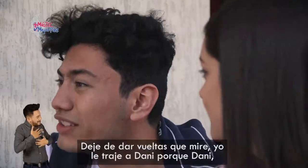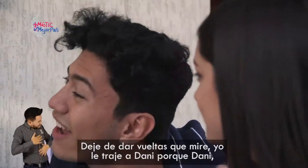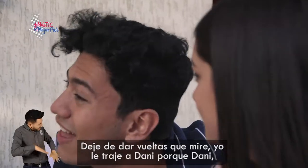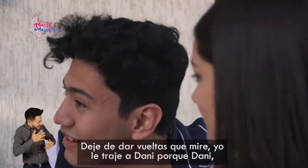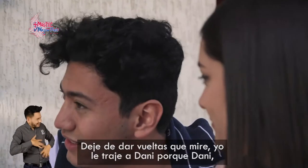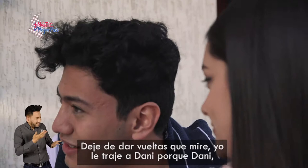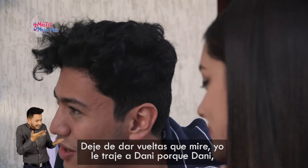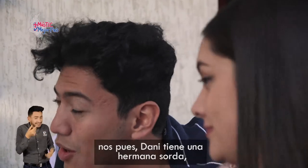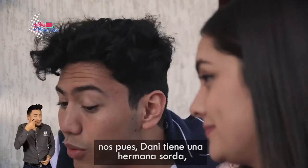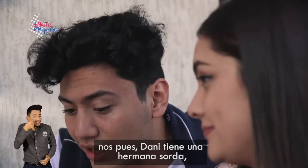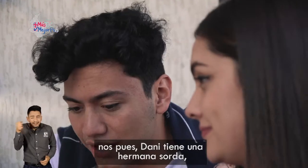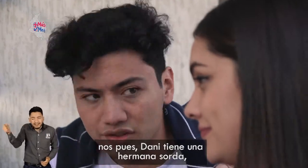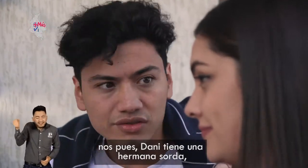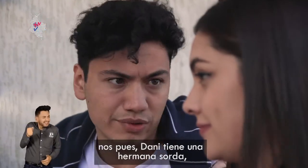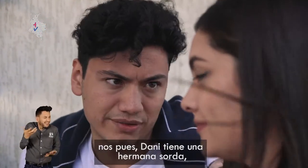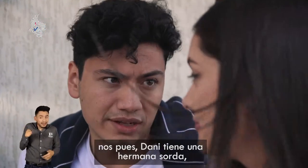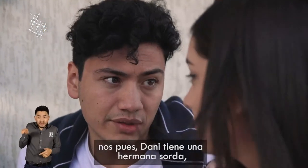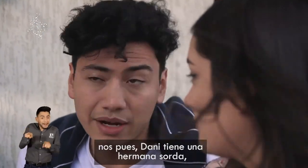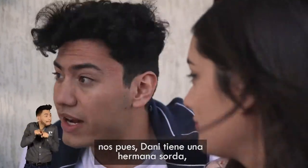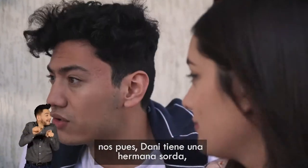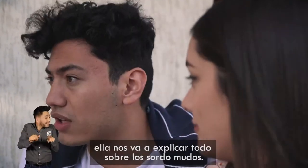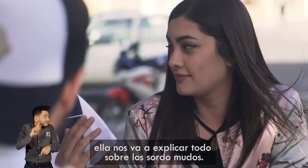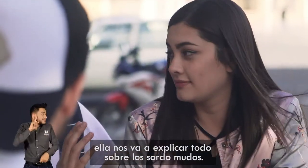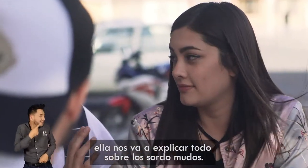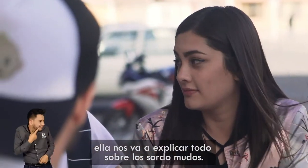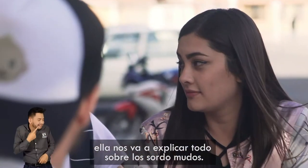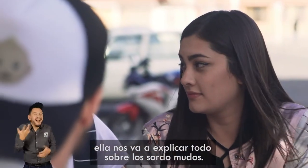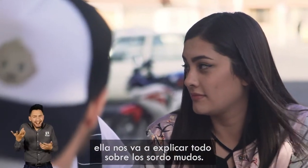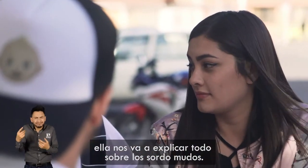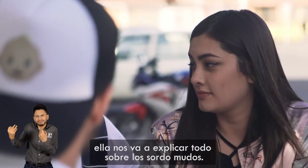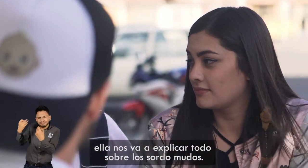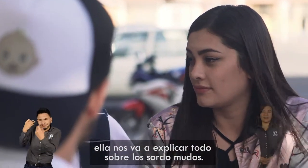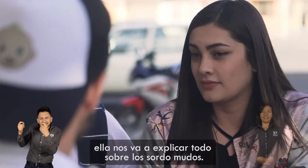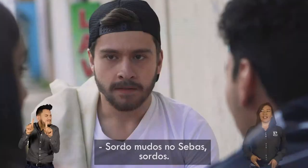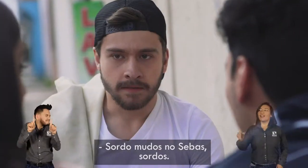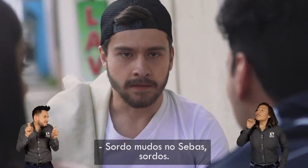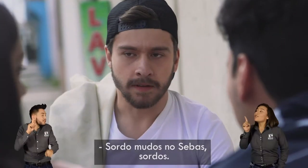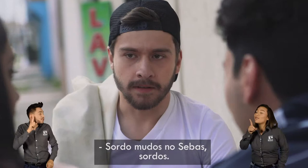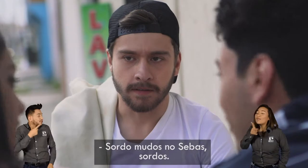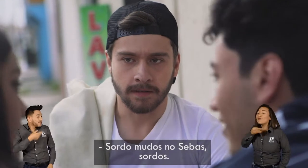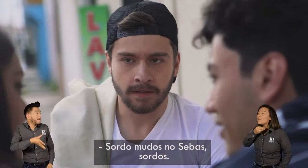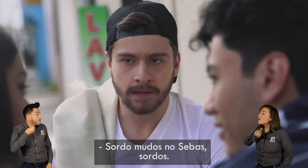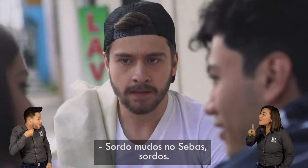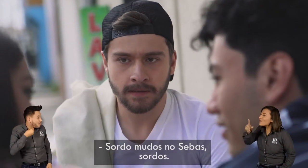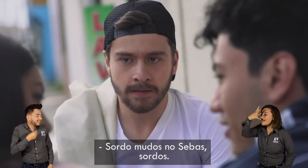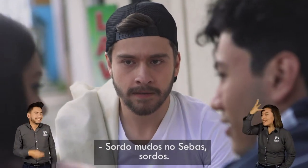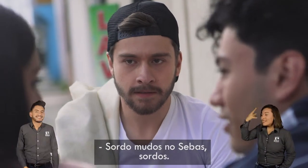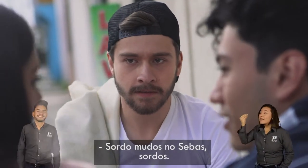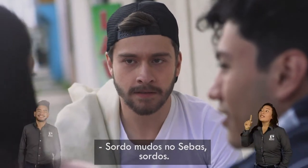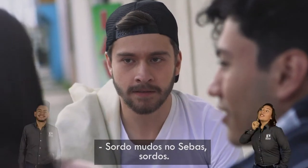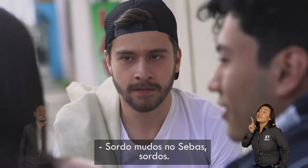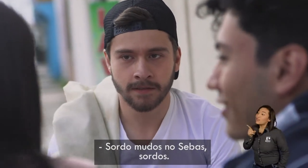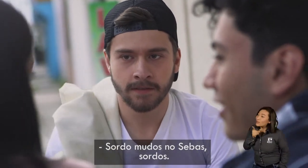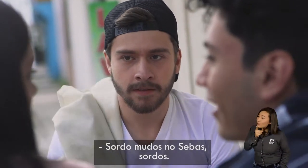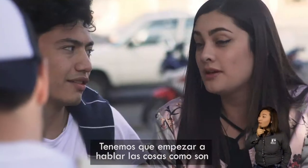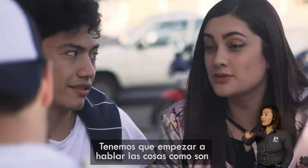Yo le traje a Dani, porque Dani tiene una hermana sorda, y ella nos va a explicar todo sobre los sordomudos. Sordomudos no, Sebas,